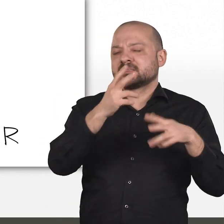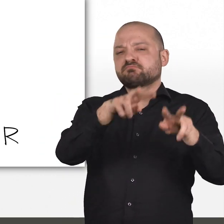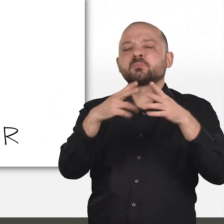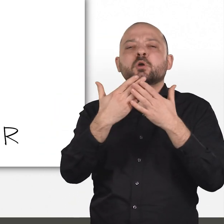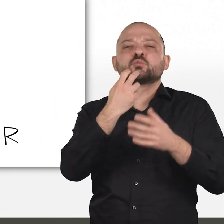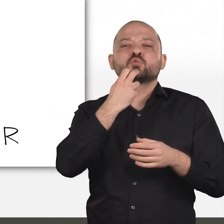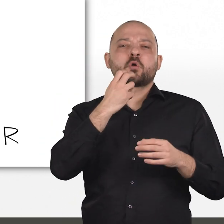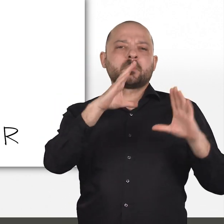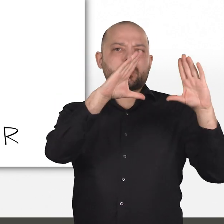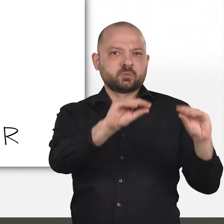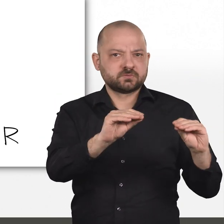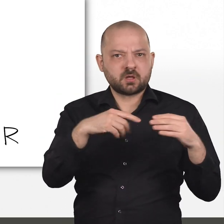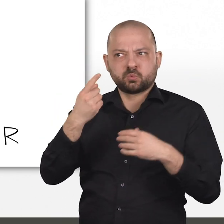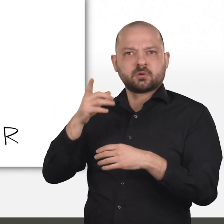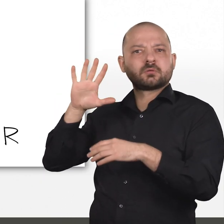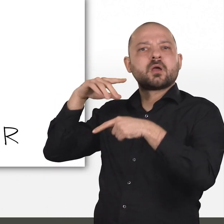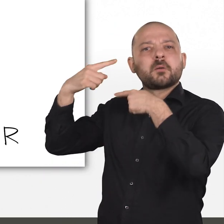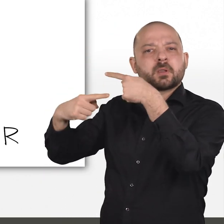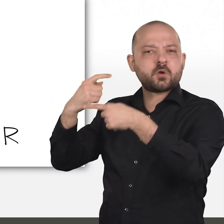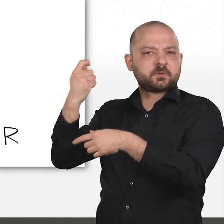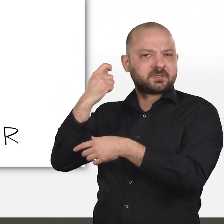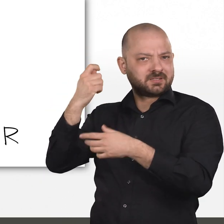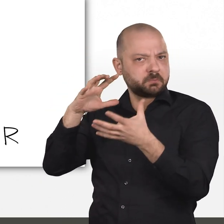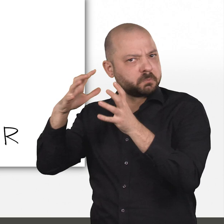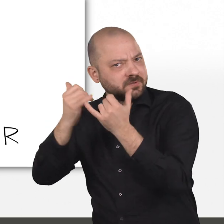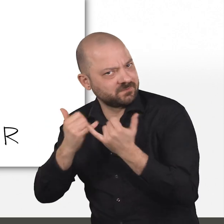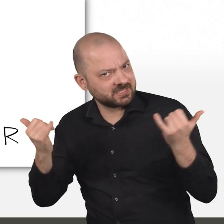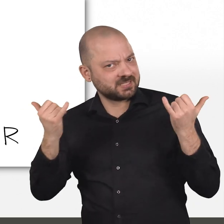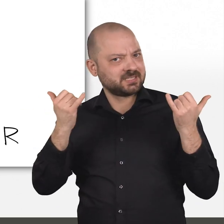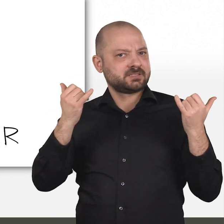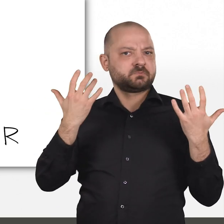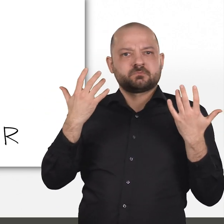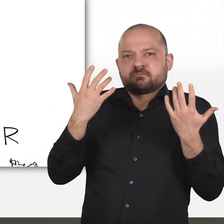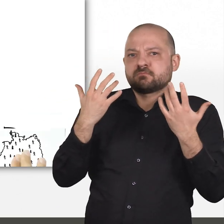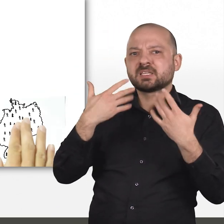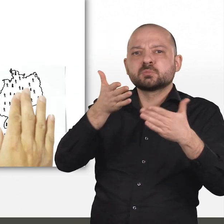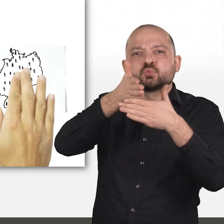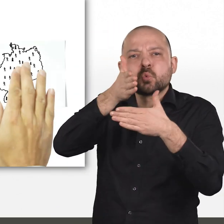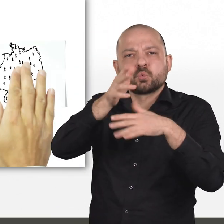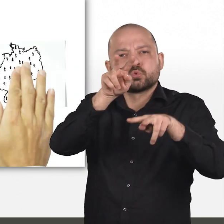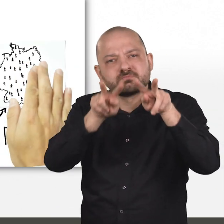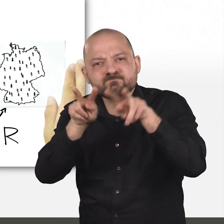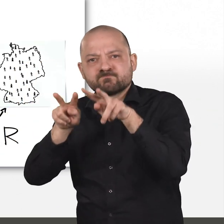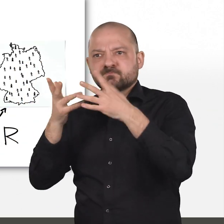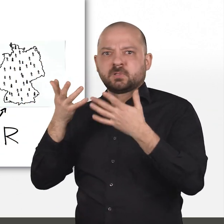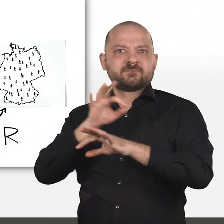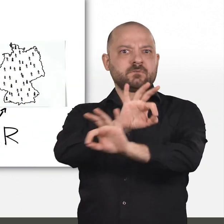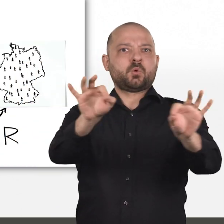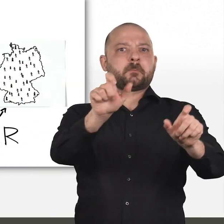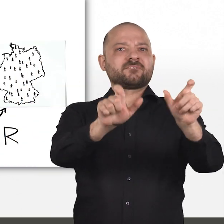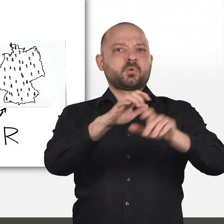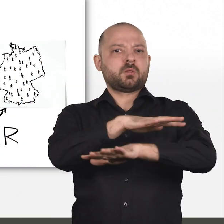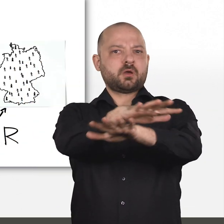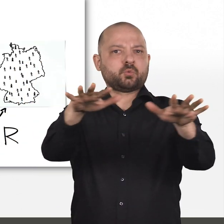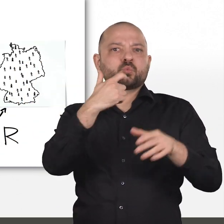Welche Auswirkungen haben Szenarien wie ein Stromausfall auf unseren Betriebsablauf? Und inwiefern gefährden mögliche